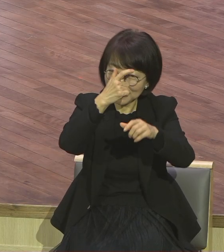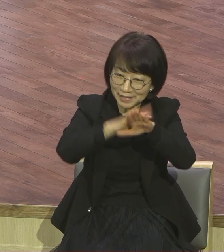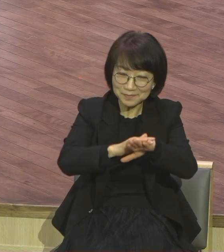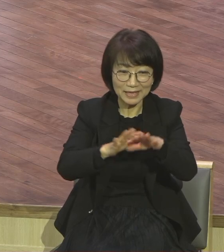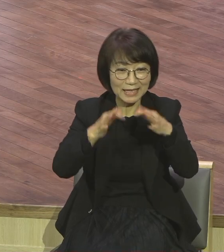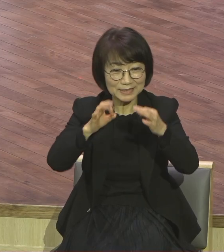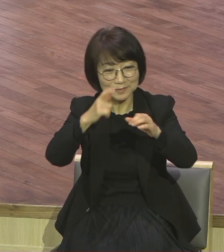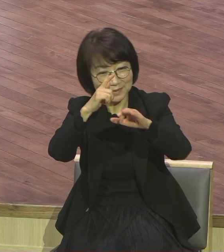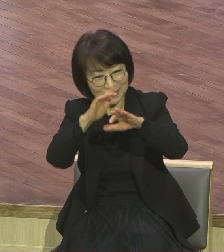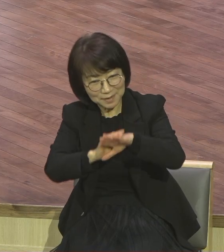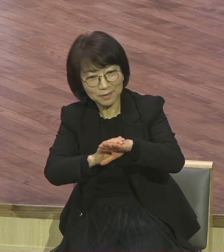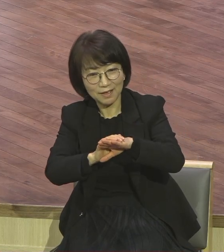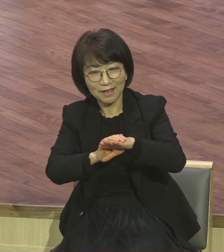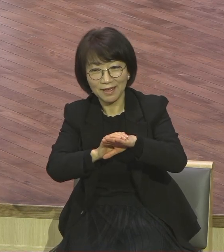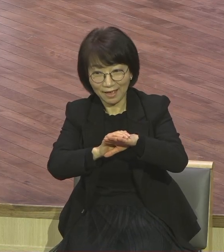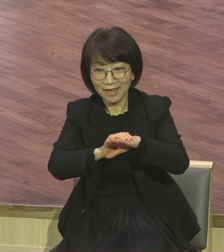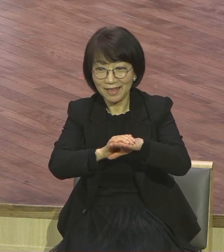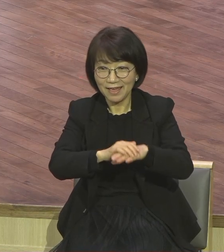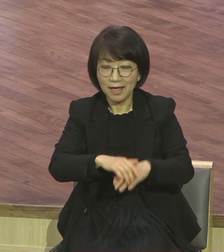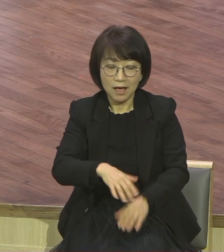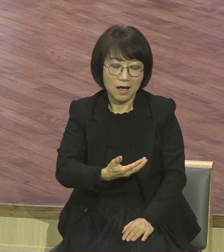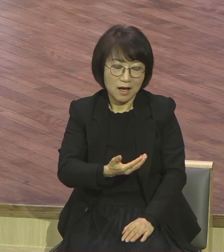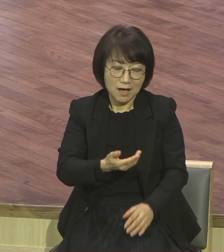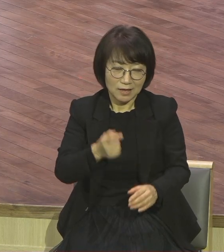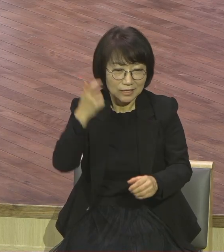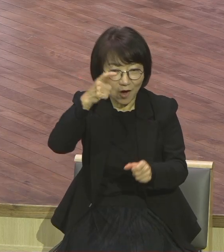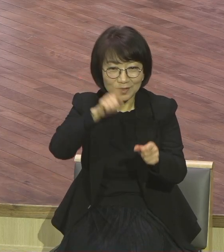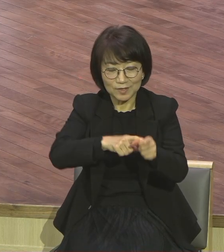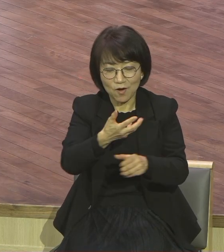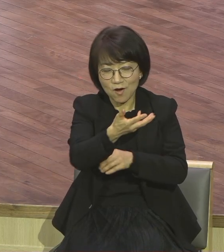참석해서 영적 흐름을 지속적으로 타시는 것이 중요한 거예요